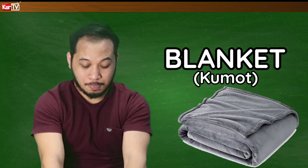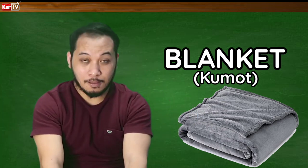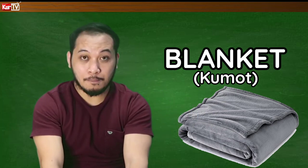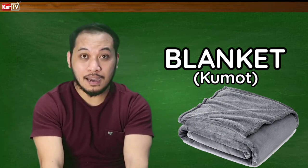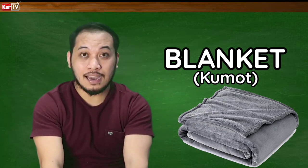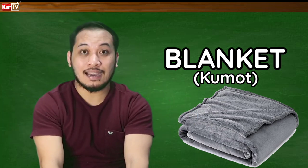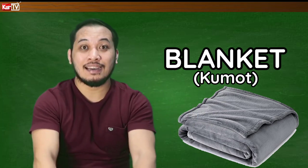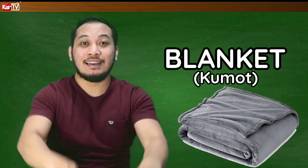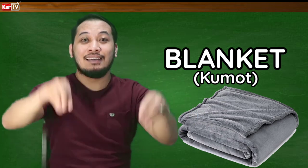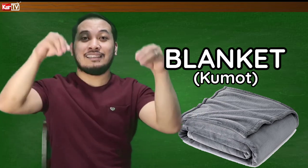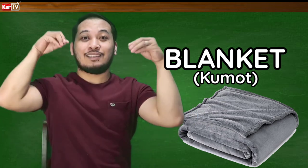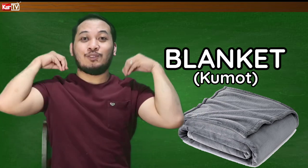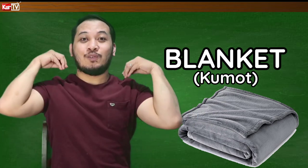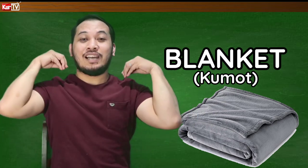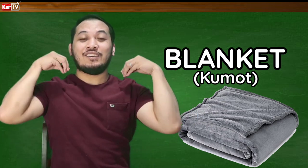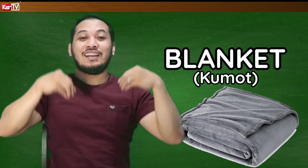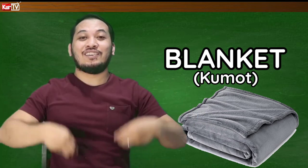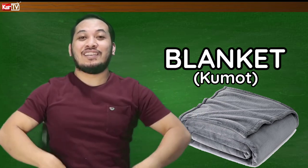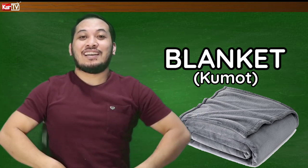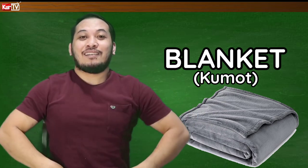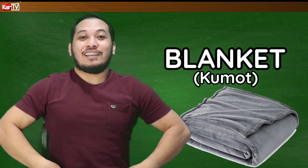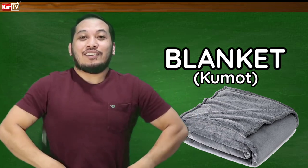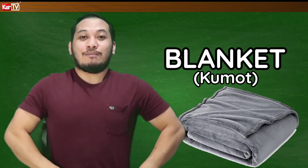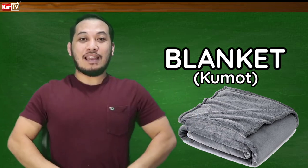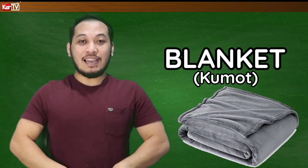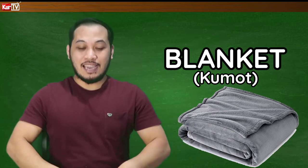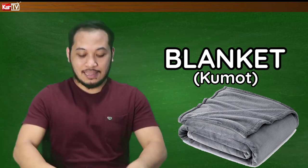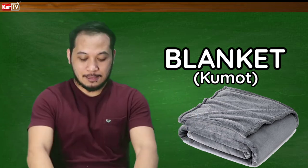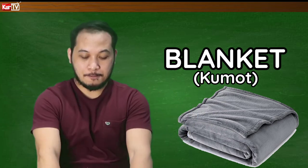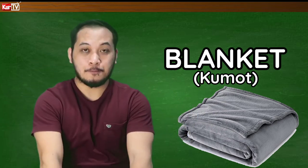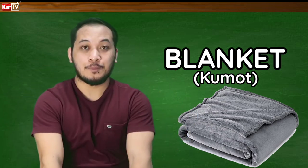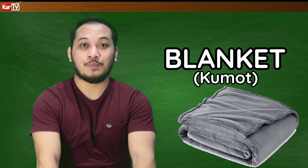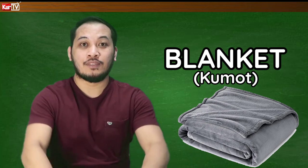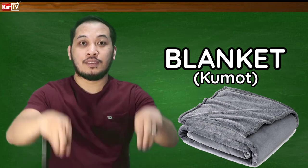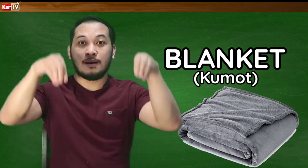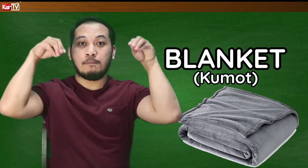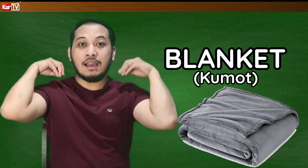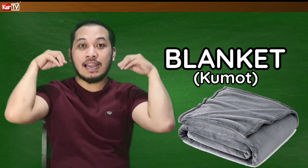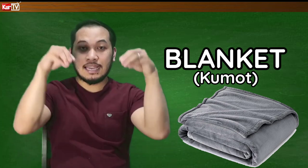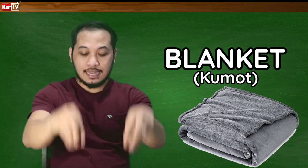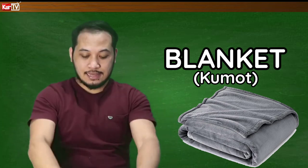Baba. Tapos, puha nyo lang yun. Ganon ang blanket. Blanket.